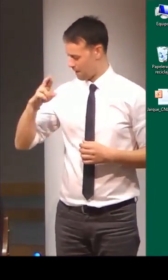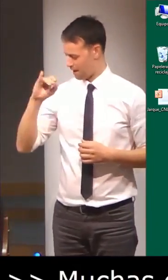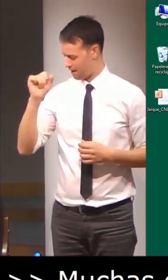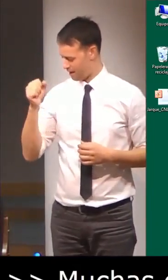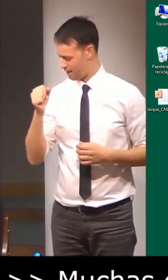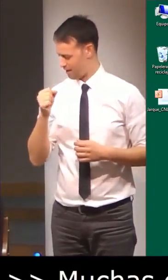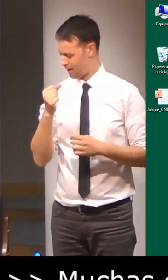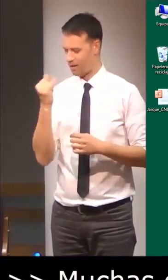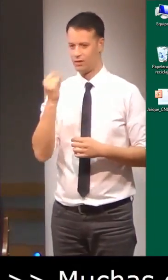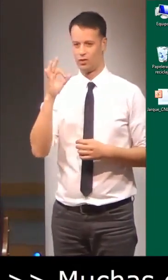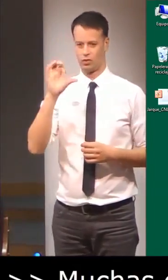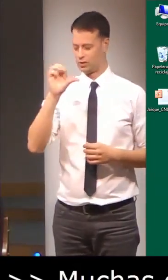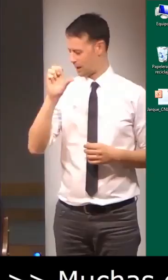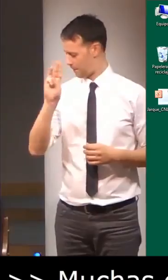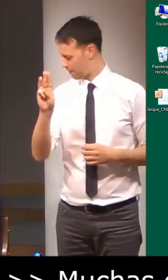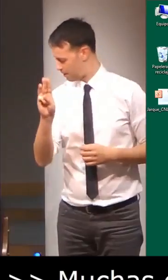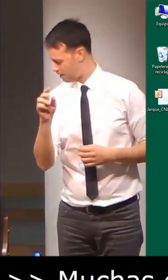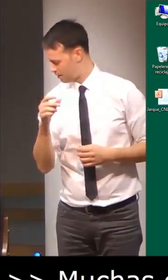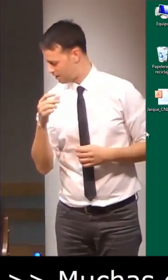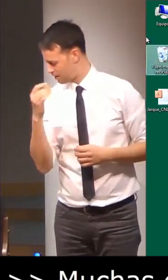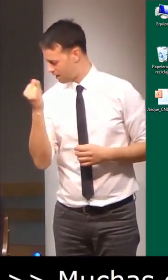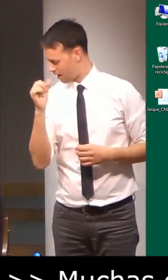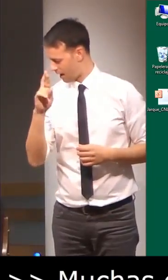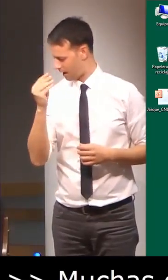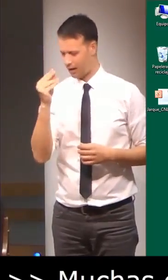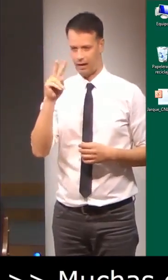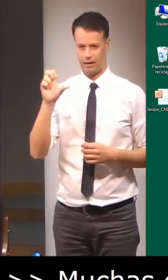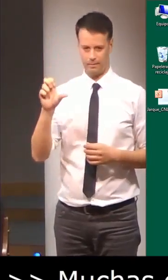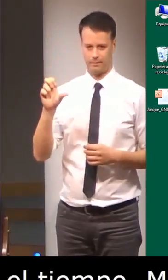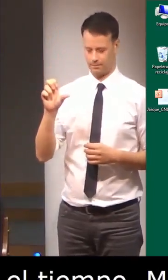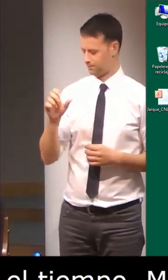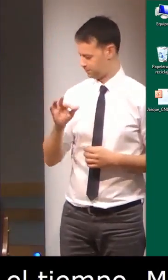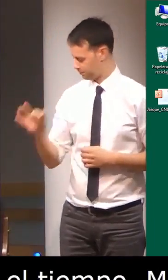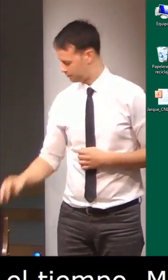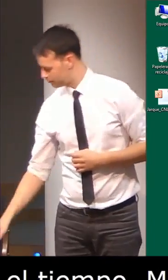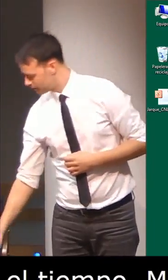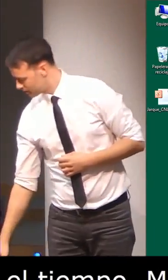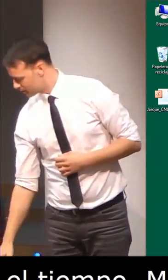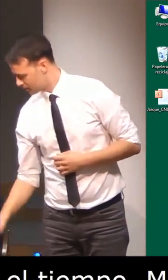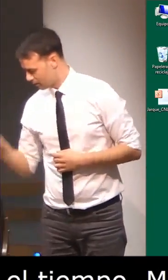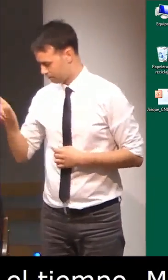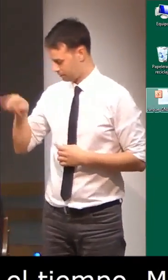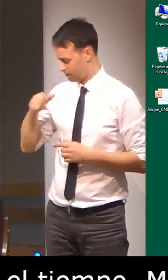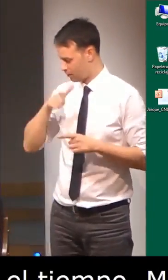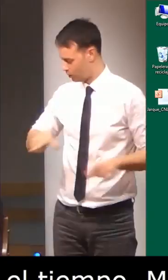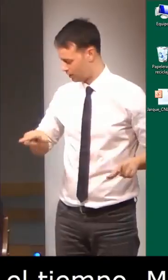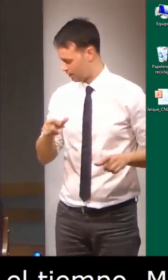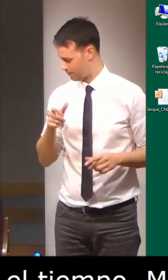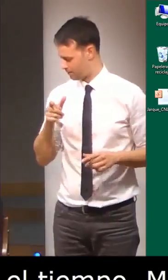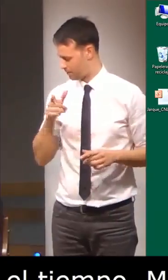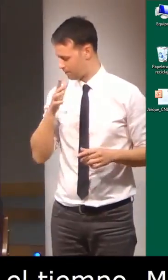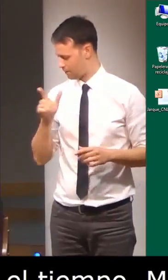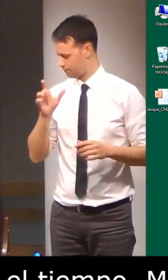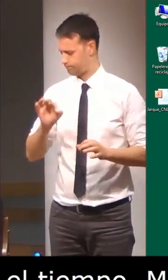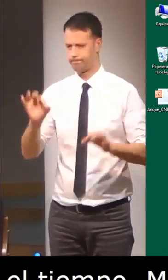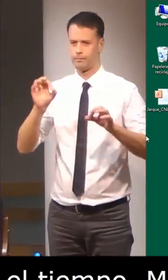damos paso a María Josep Jarque, ella